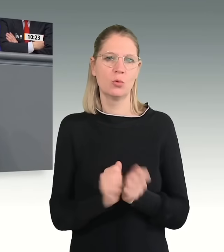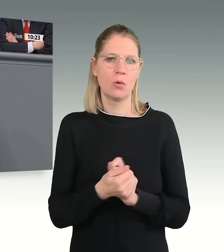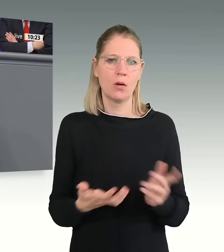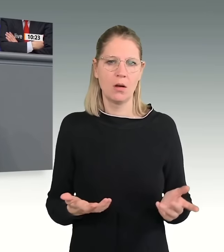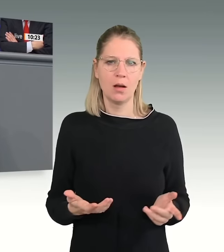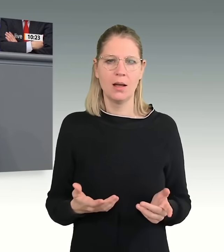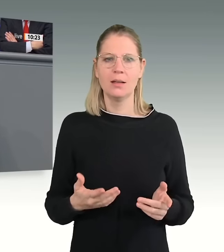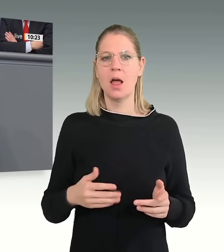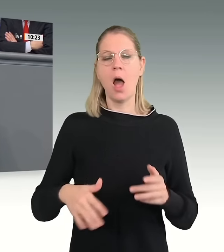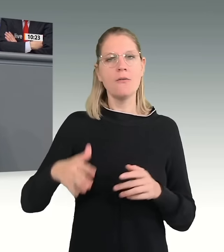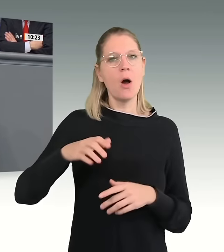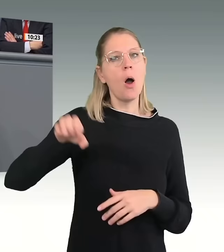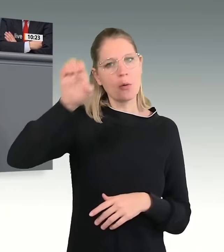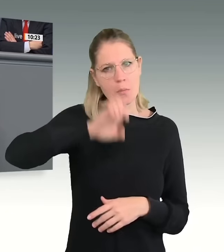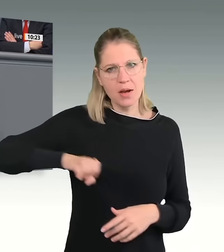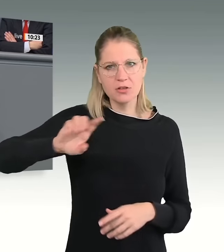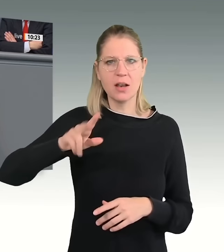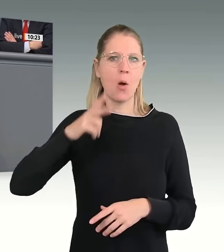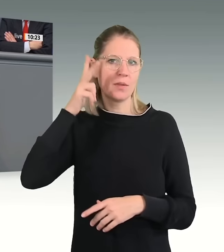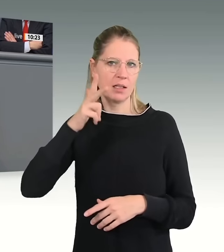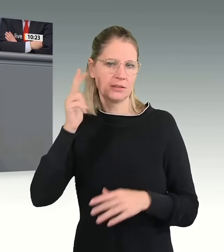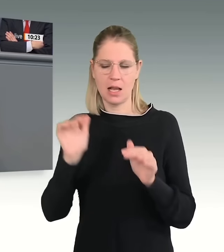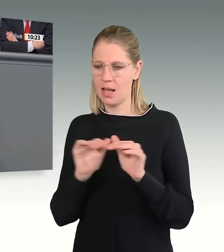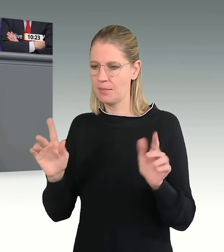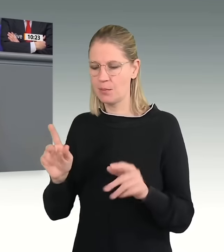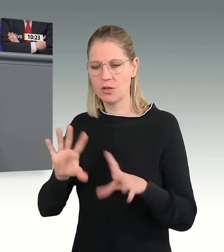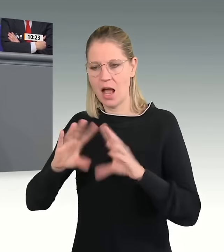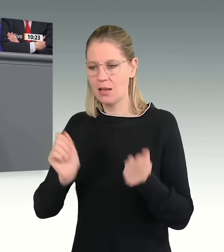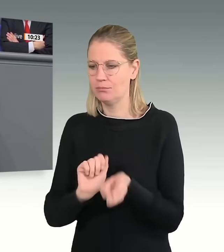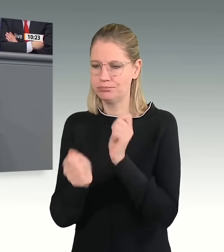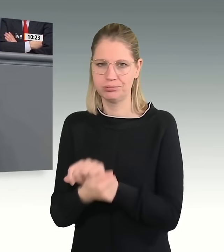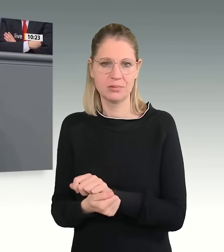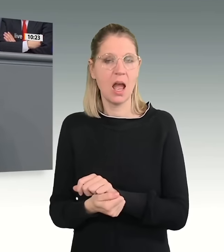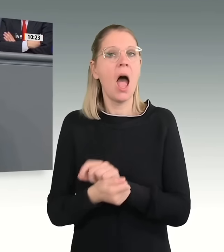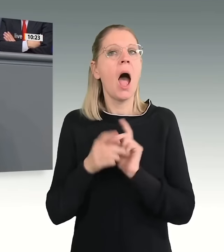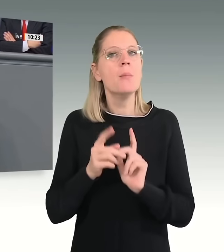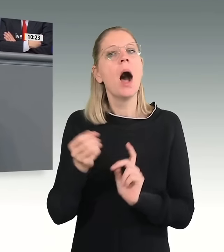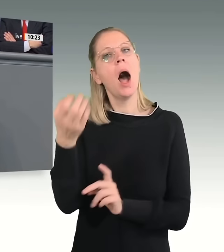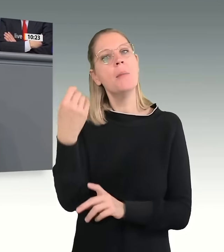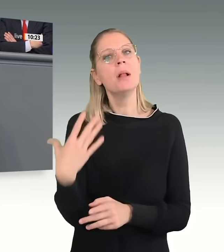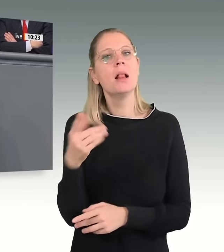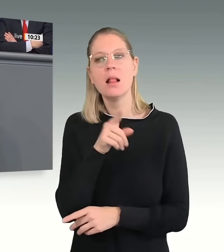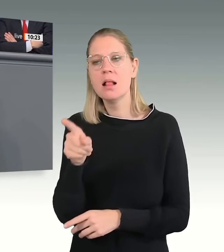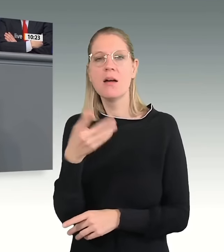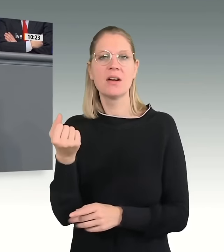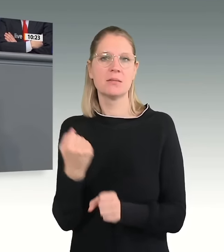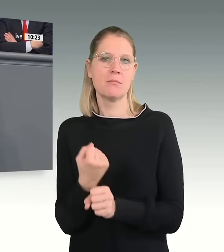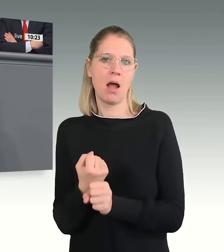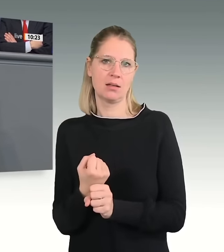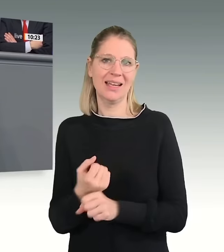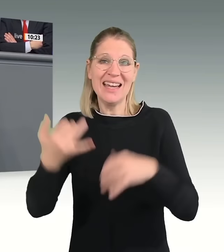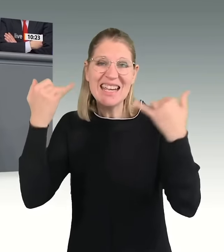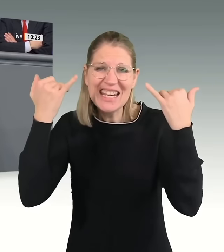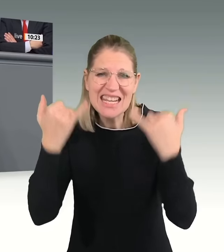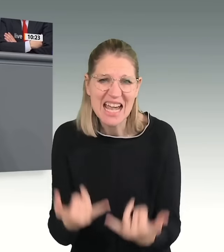nationaler Ebene. Was tut die Ampel? Jetzt endlich setzt sie das um,